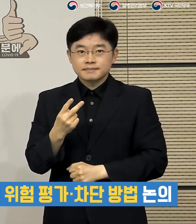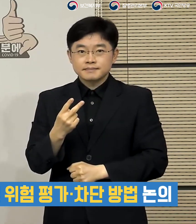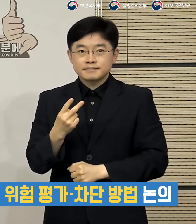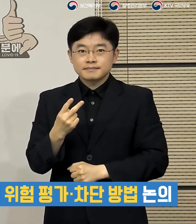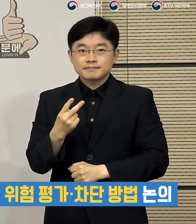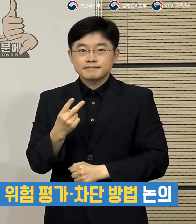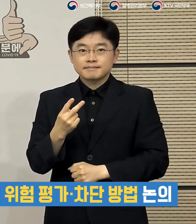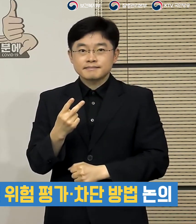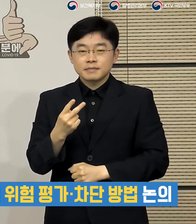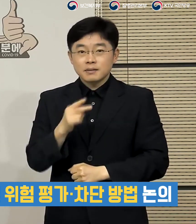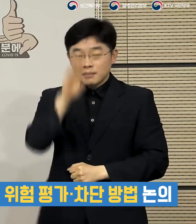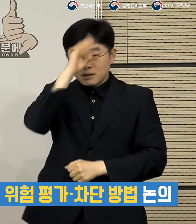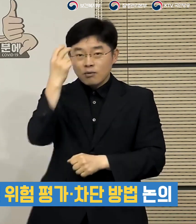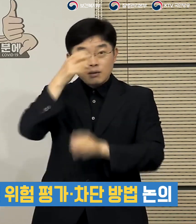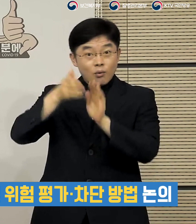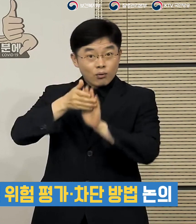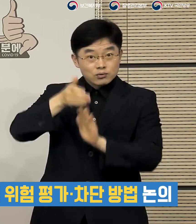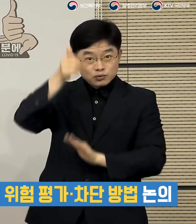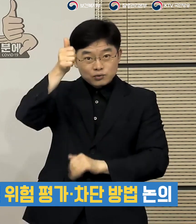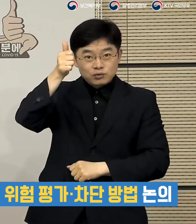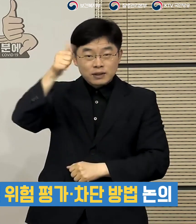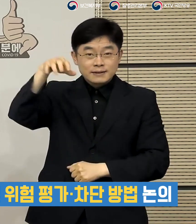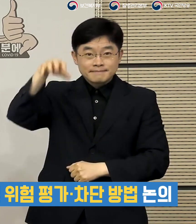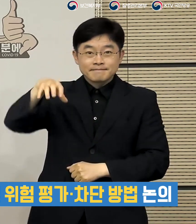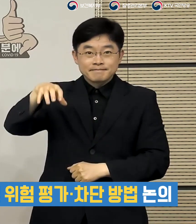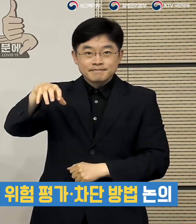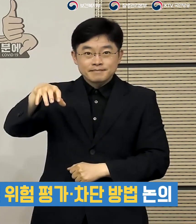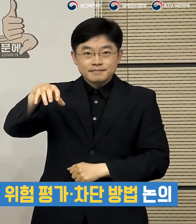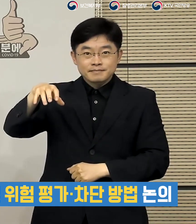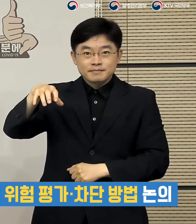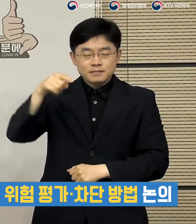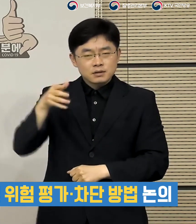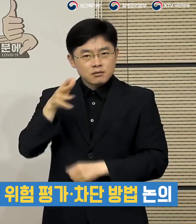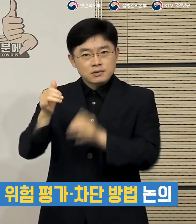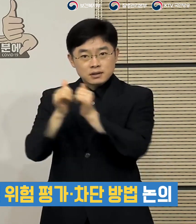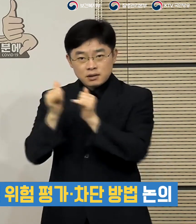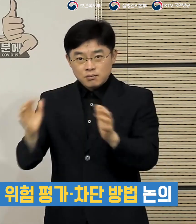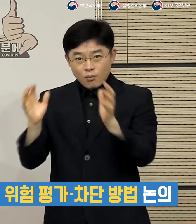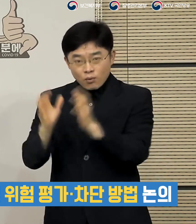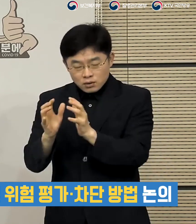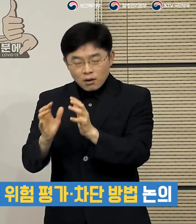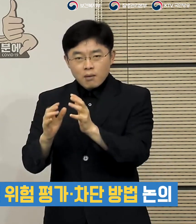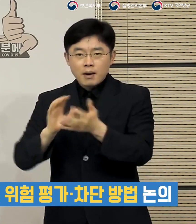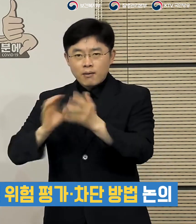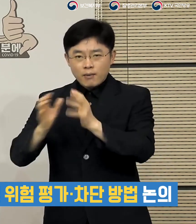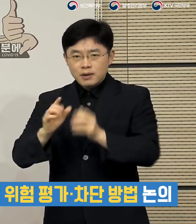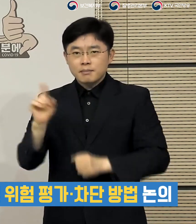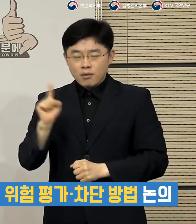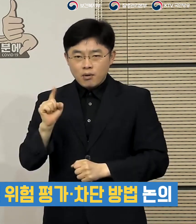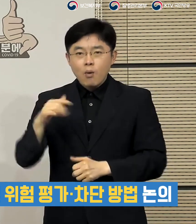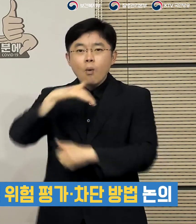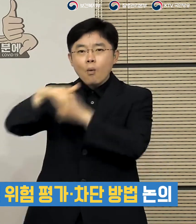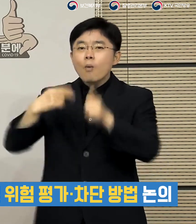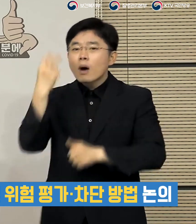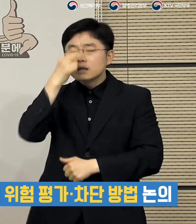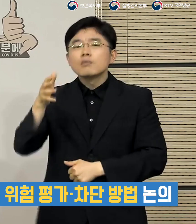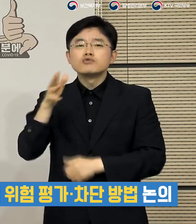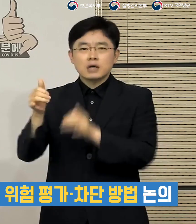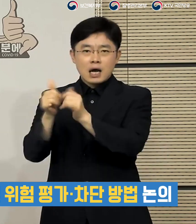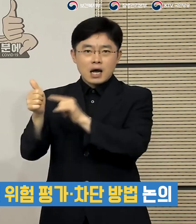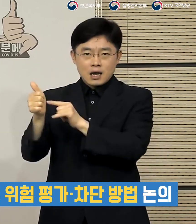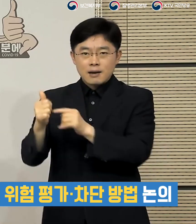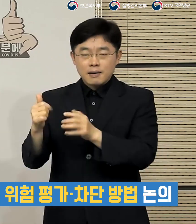질병관리본부를 중심으로 해서 관련 전문가들이 특히 환경 전문가들까지도 포함을 해서